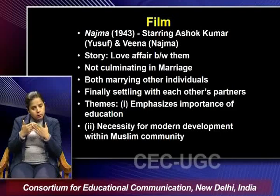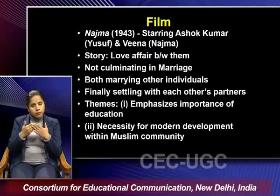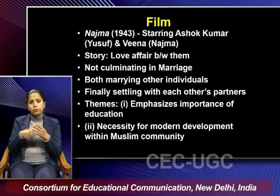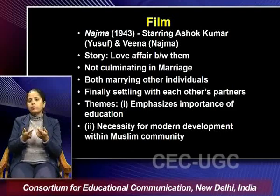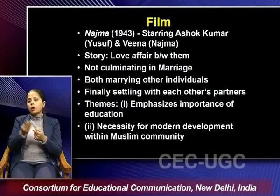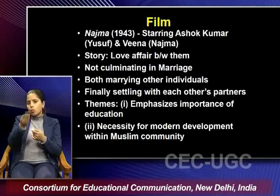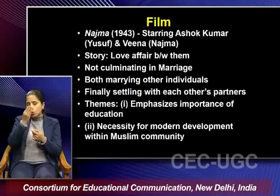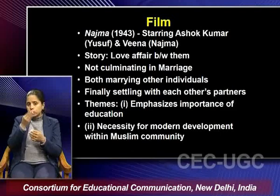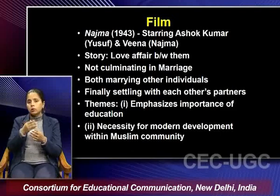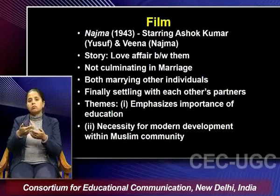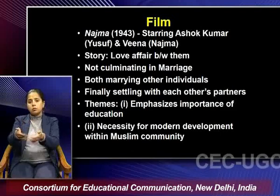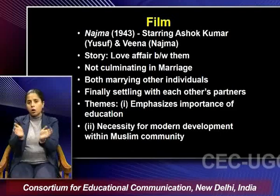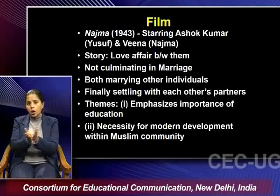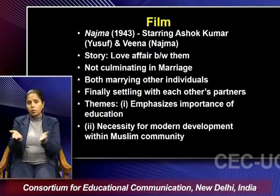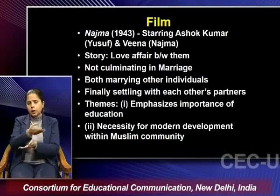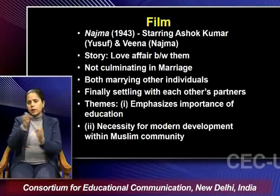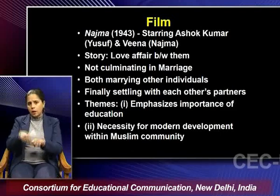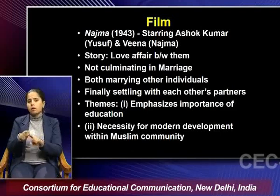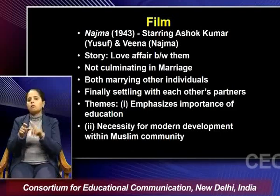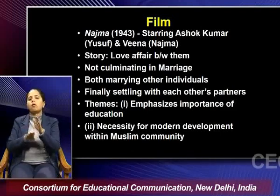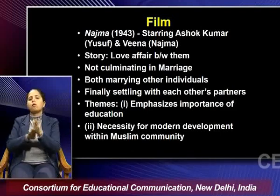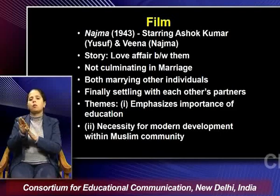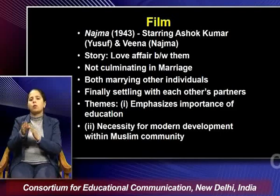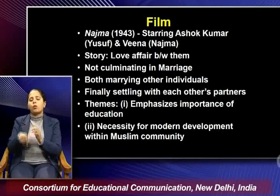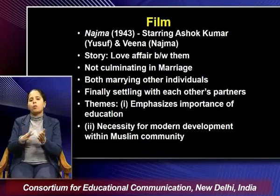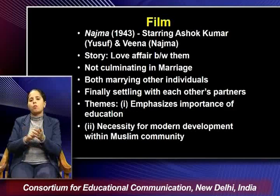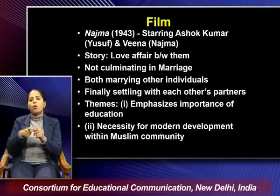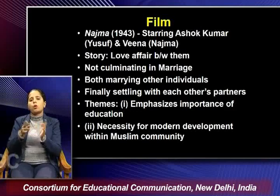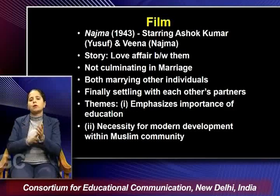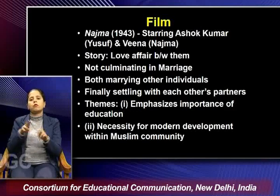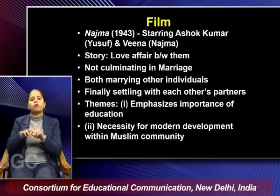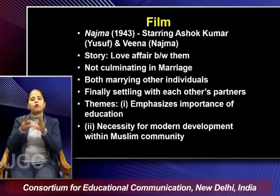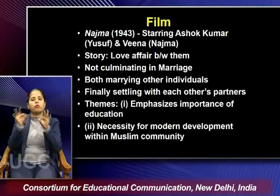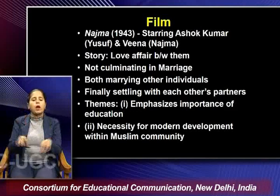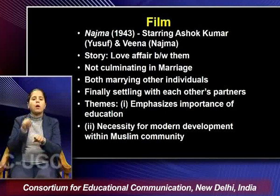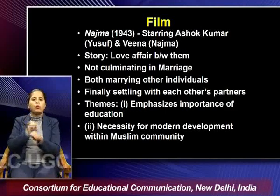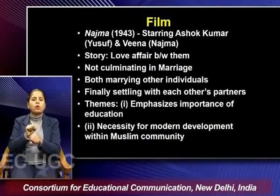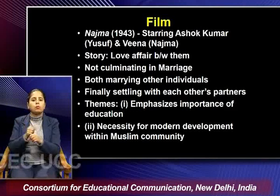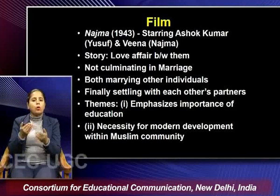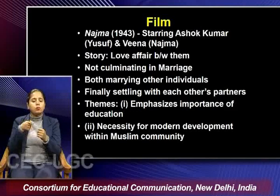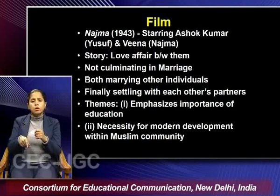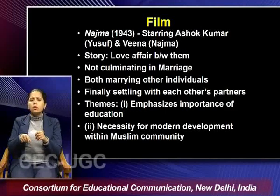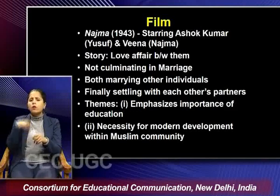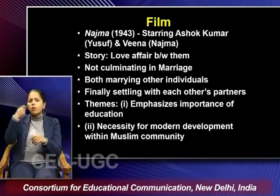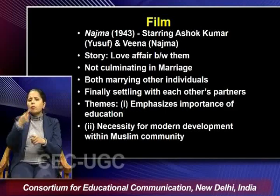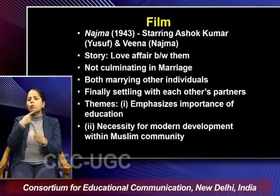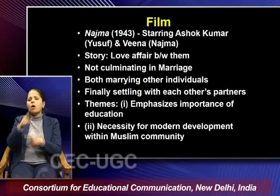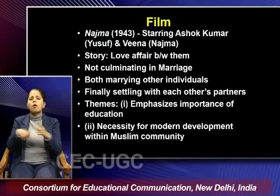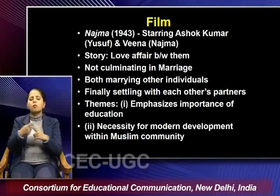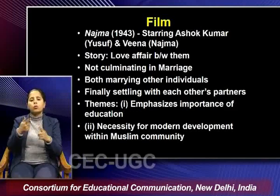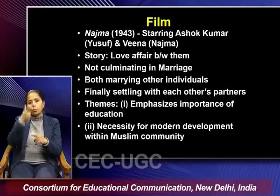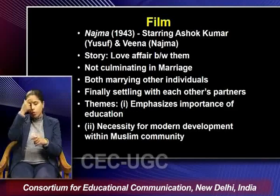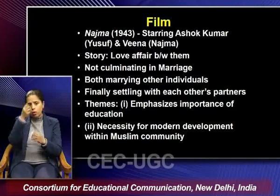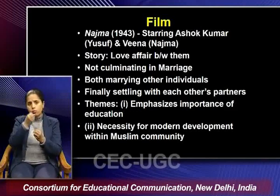muslim community can also develop in the modern framework so this film was talking about the issues of